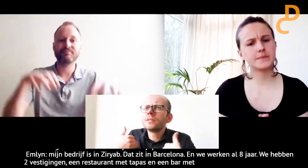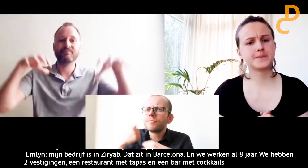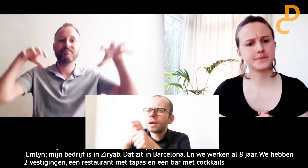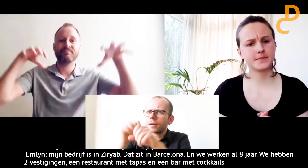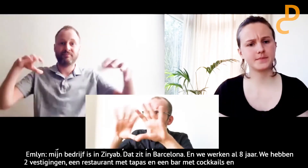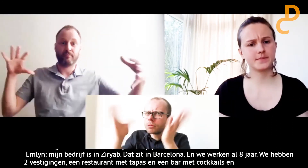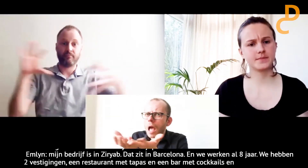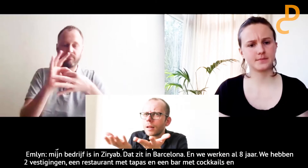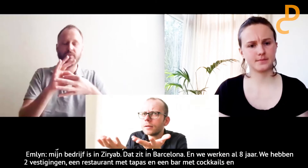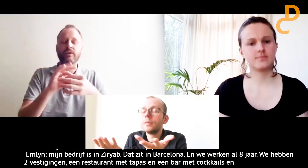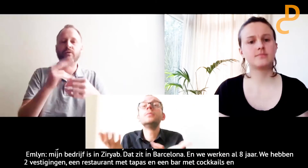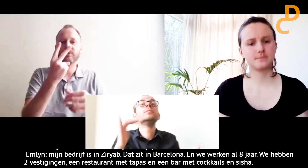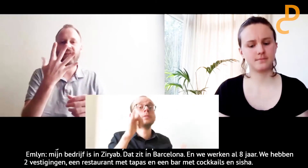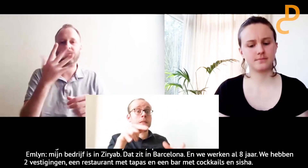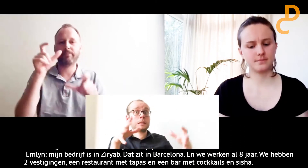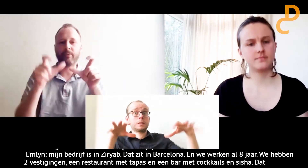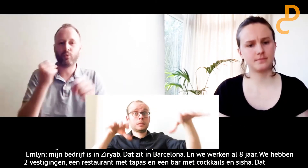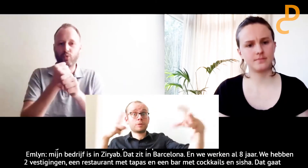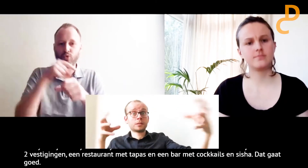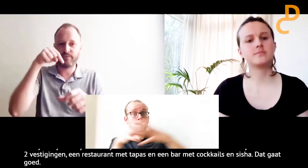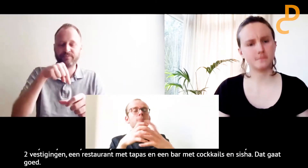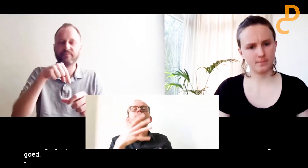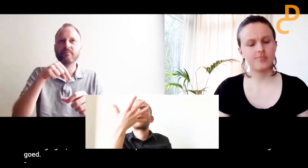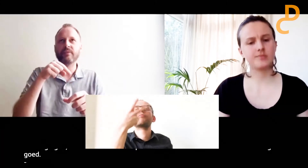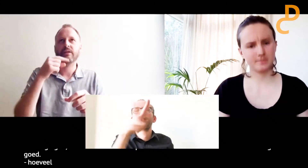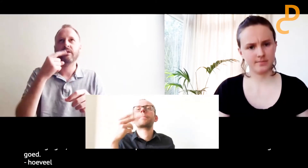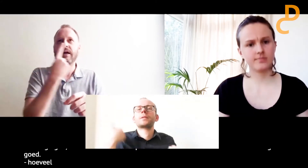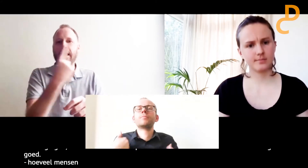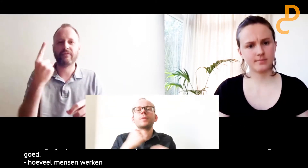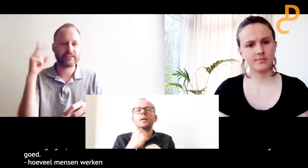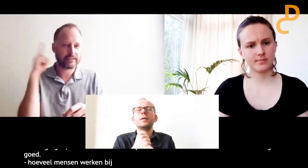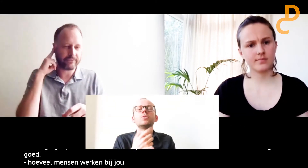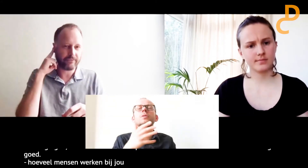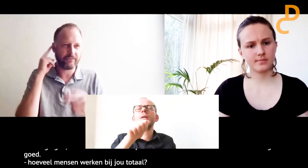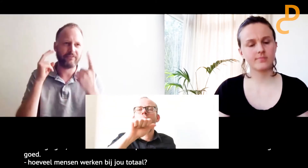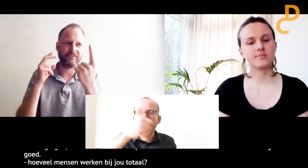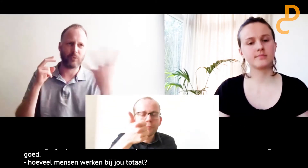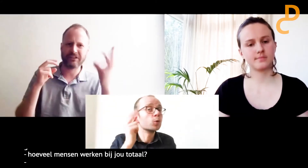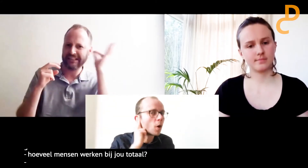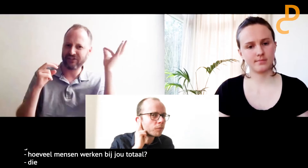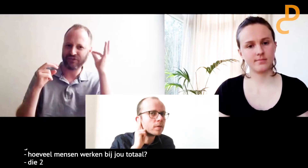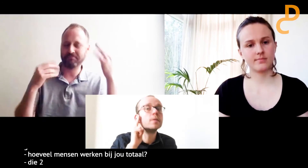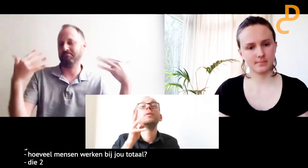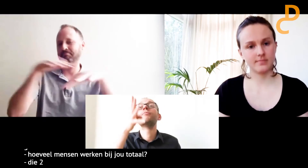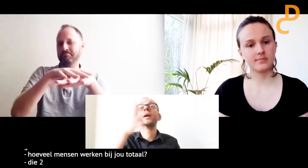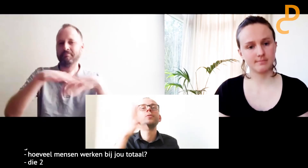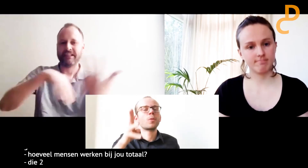Oké. En hoeveel mensen werken bij jou daar in totaal? Nou, die twee vestigingen samen 25 mensen. Elf doof,